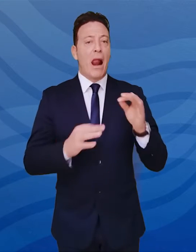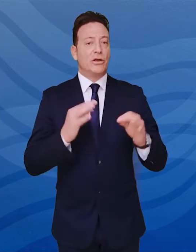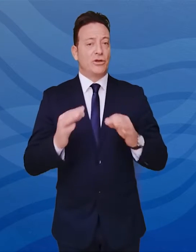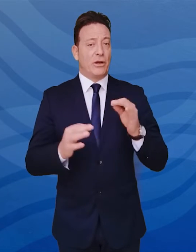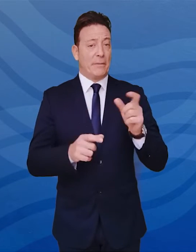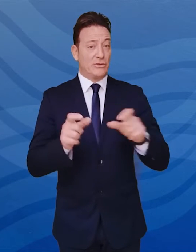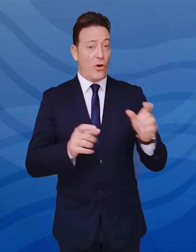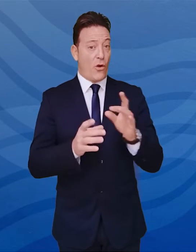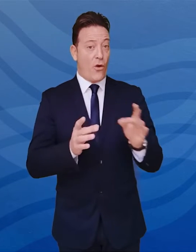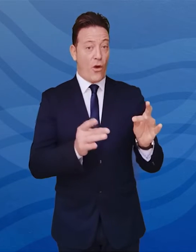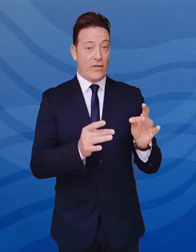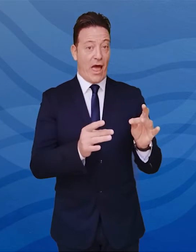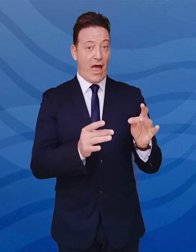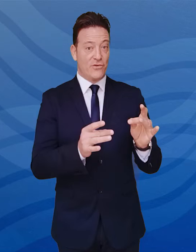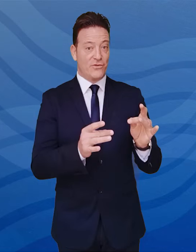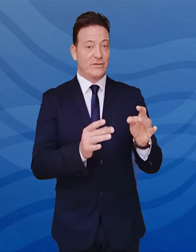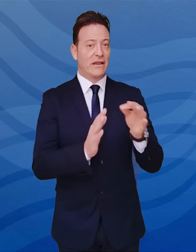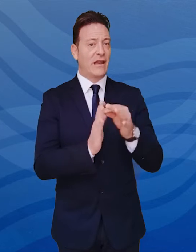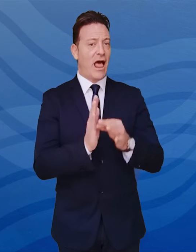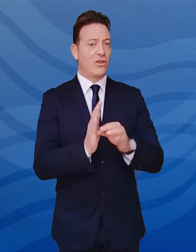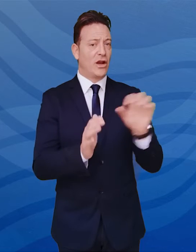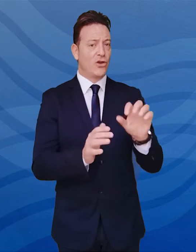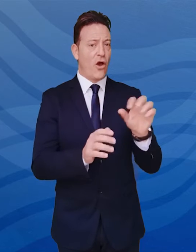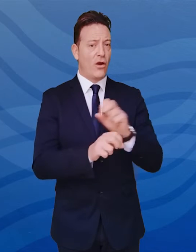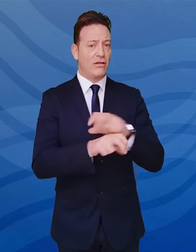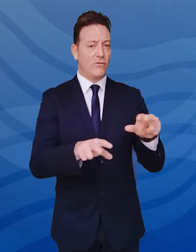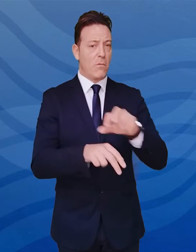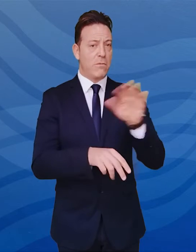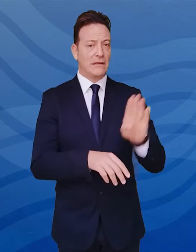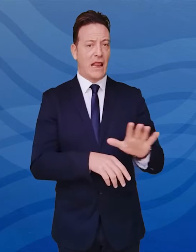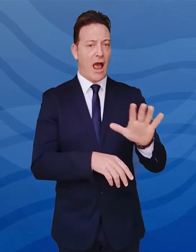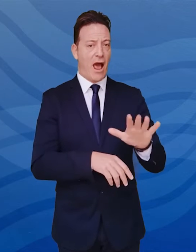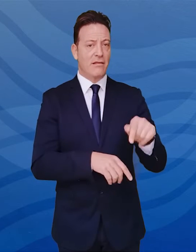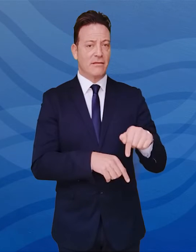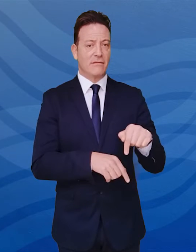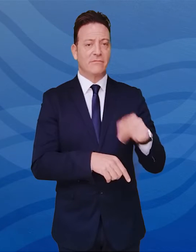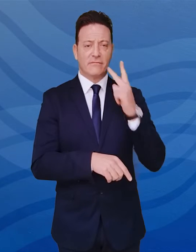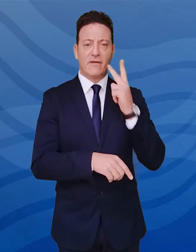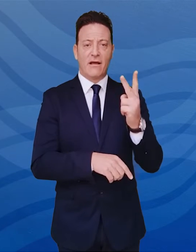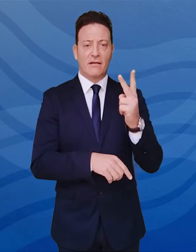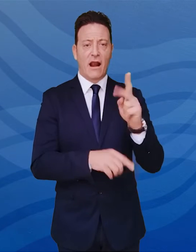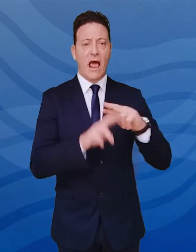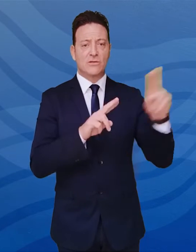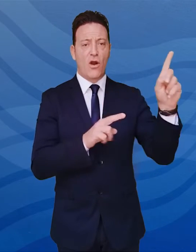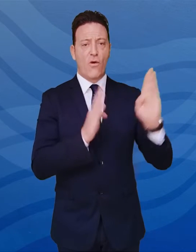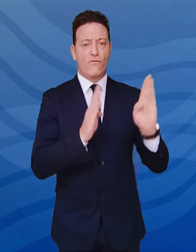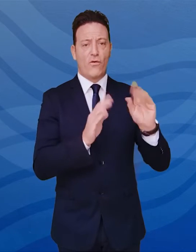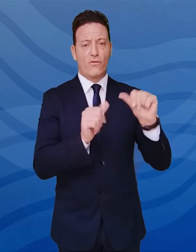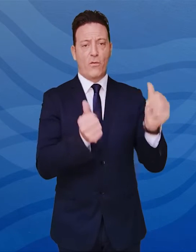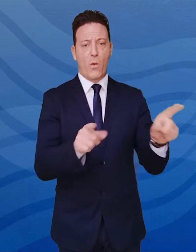positivi, il dato della Regione Basilicata rispecchia quello nazionale.